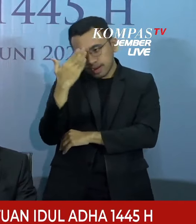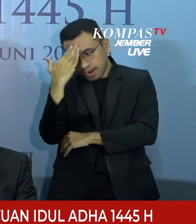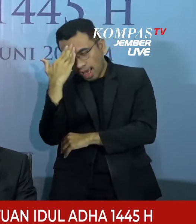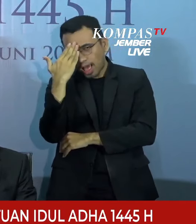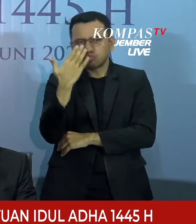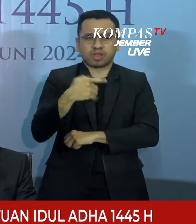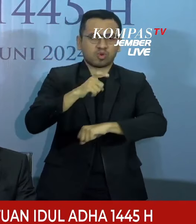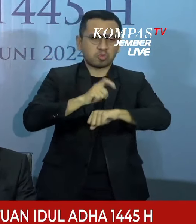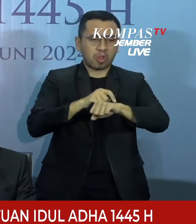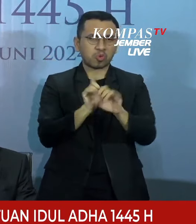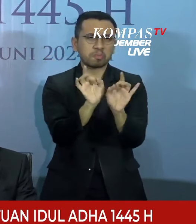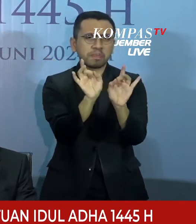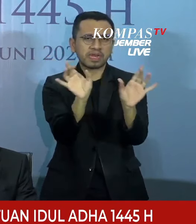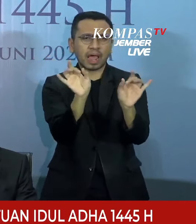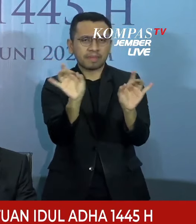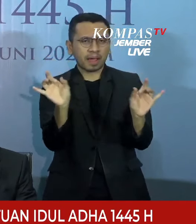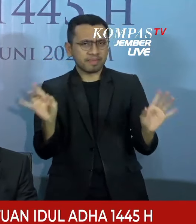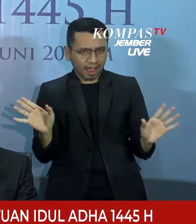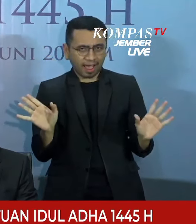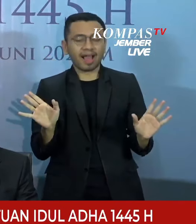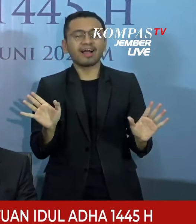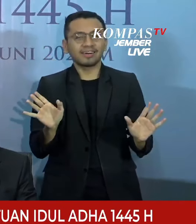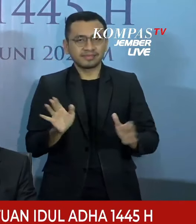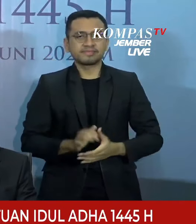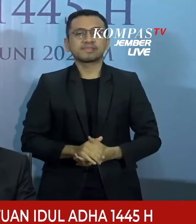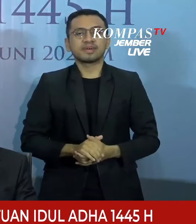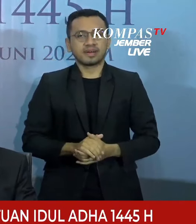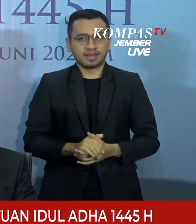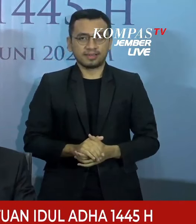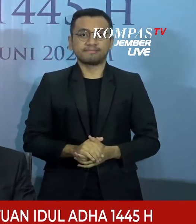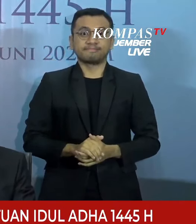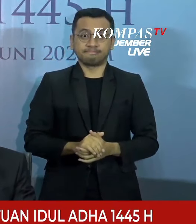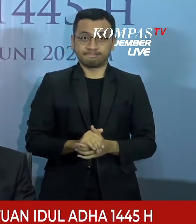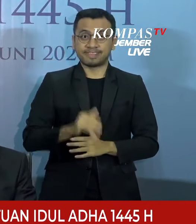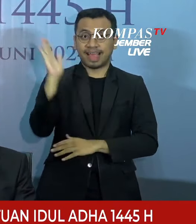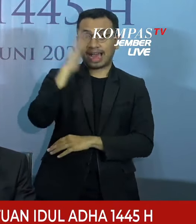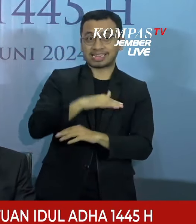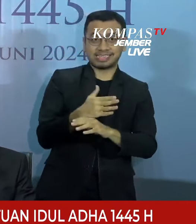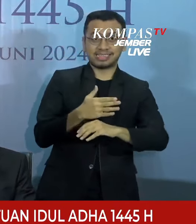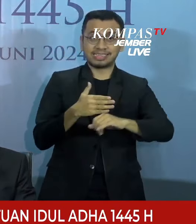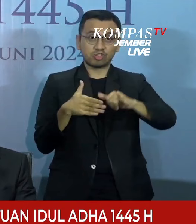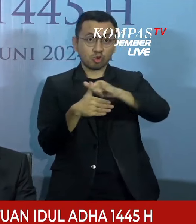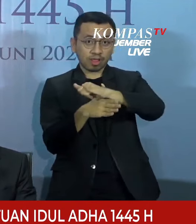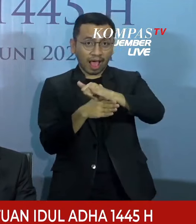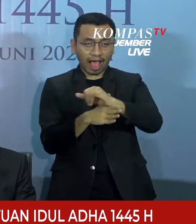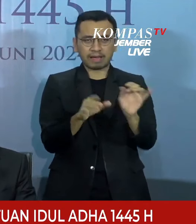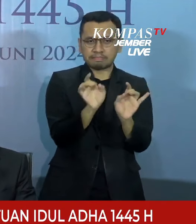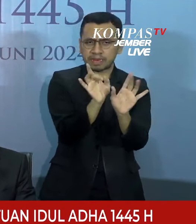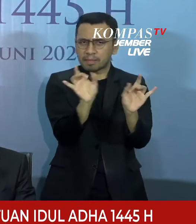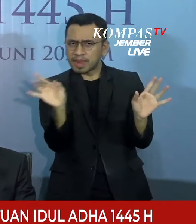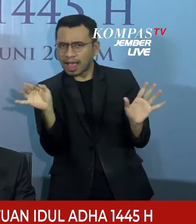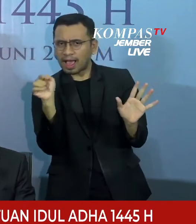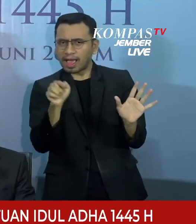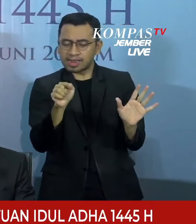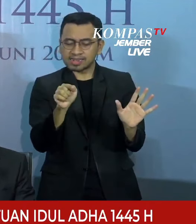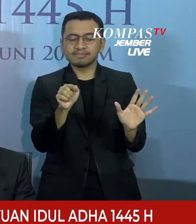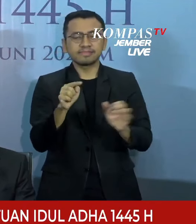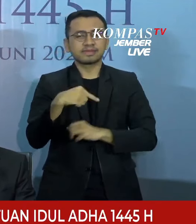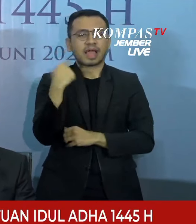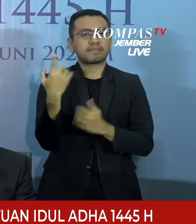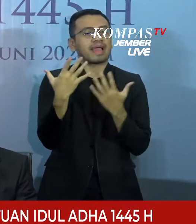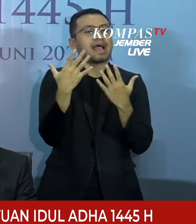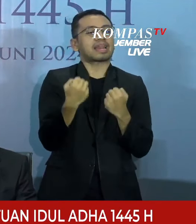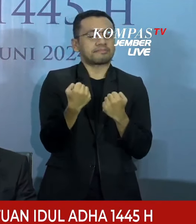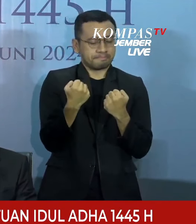berkaitan dengan Hari Raya Idul Adha tentunya kami berharap semuanya bisa